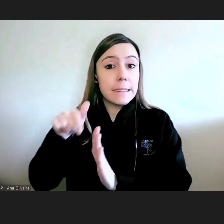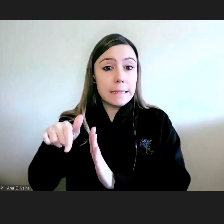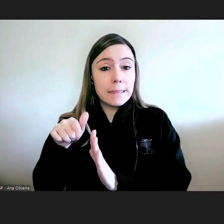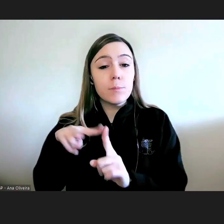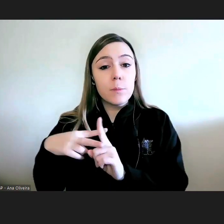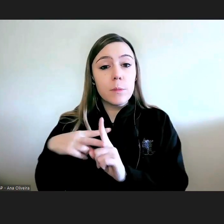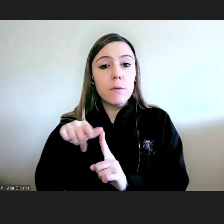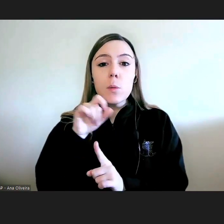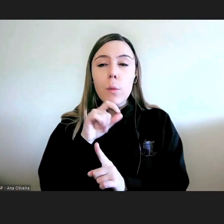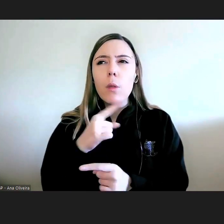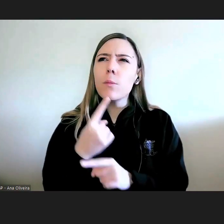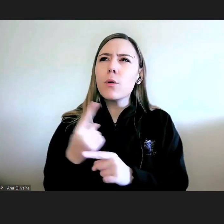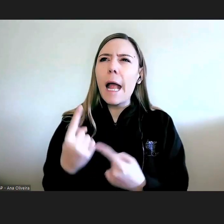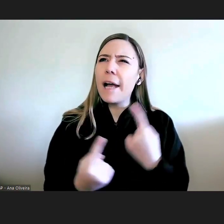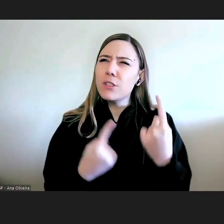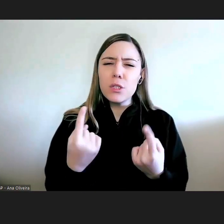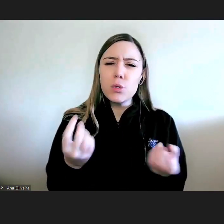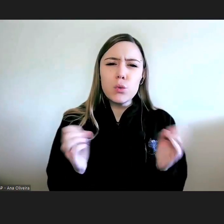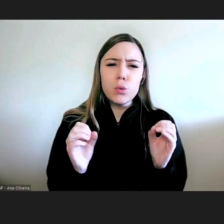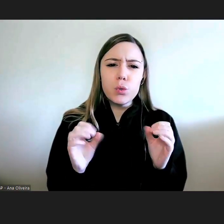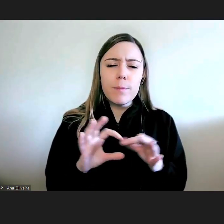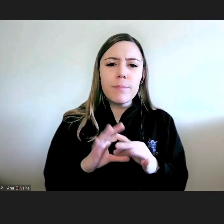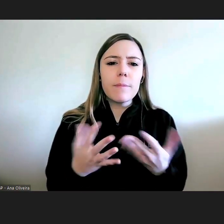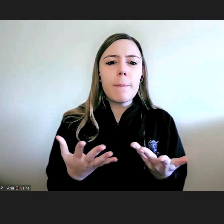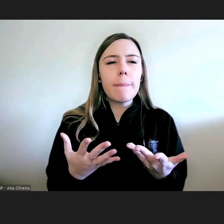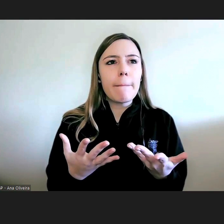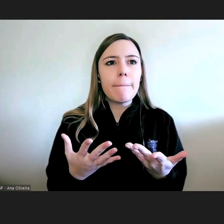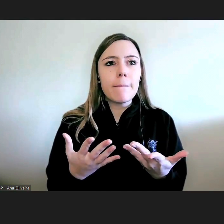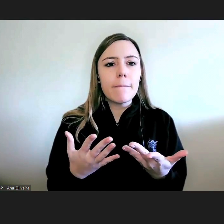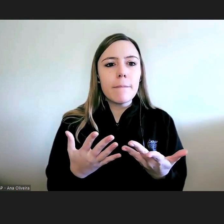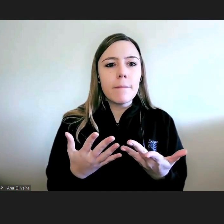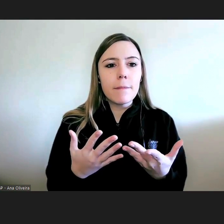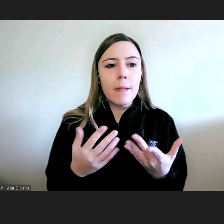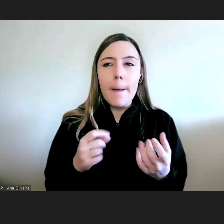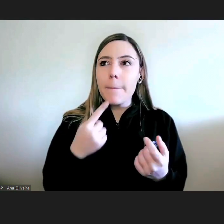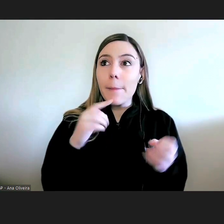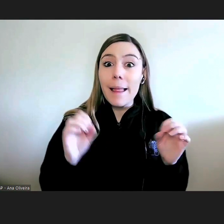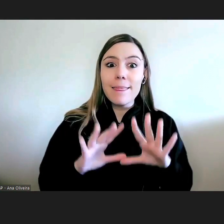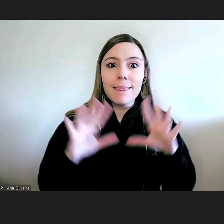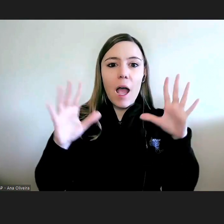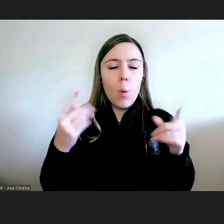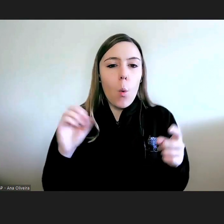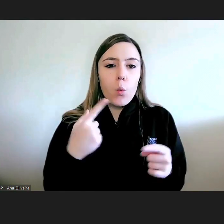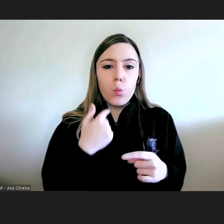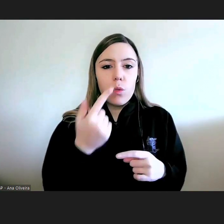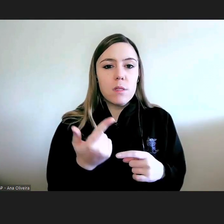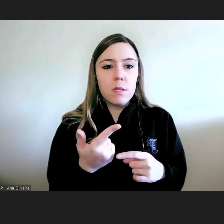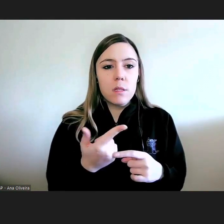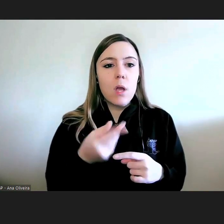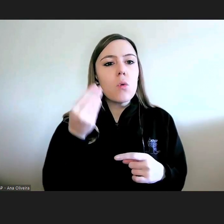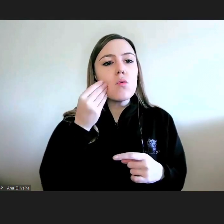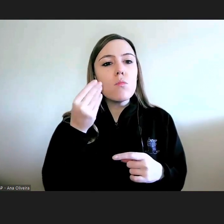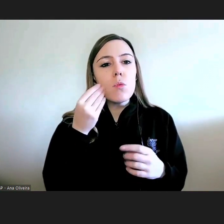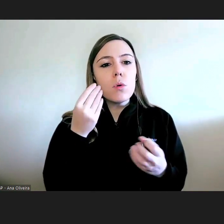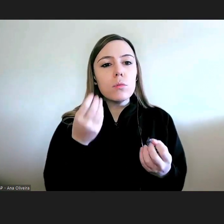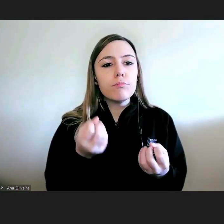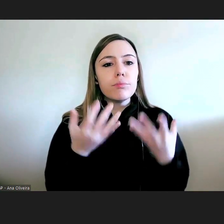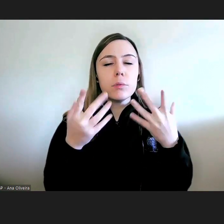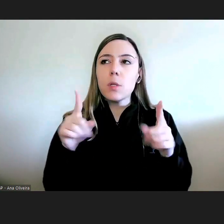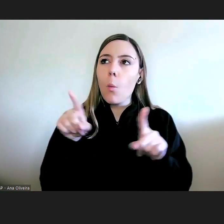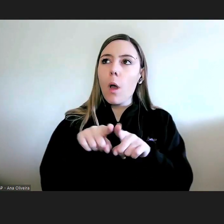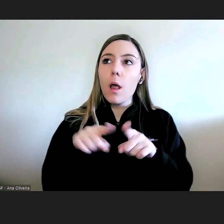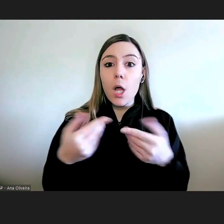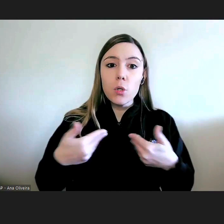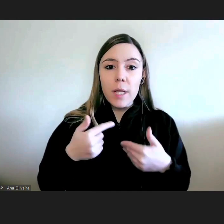aparece de forma estridente ou não aparece com uma etiqueta com um post-it que nos ajudasse a dizer